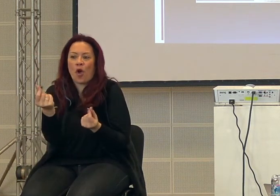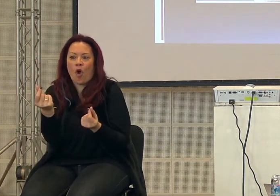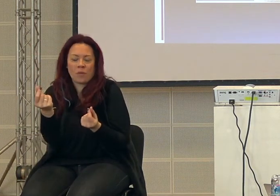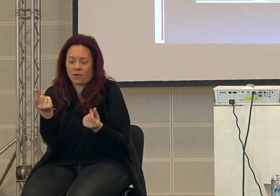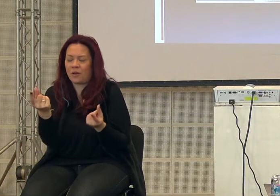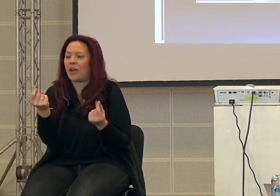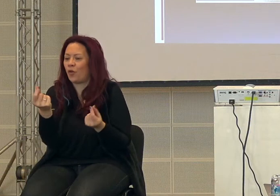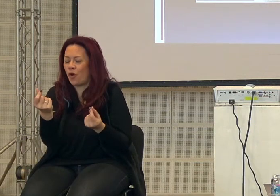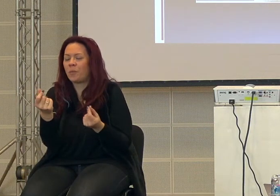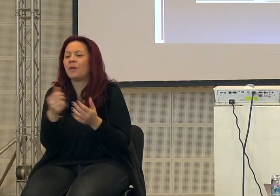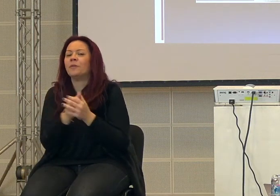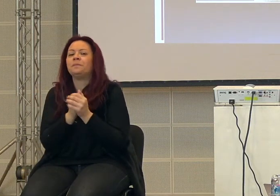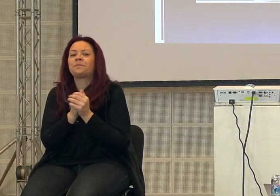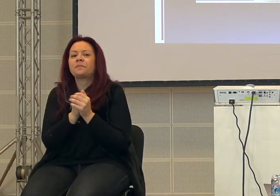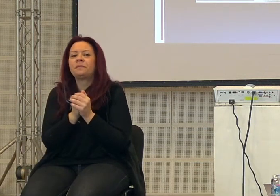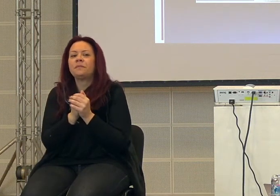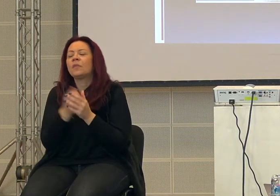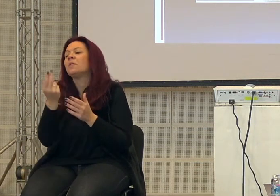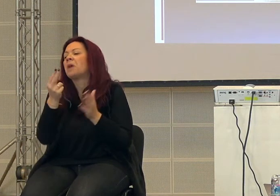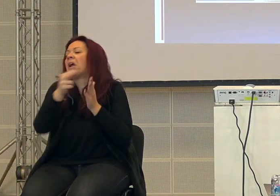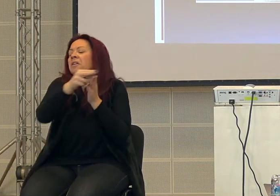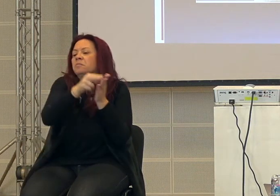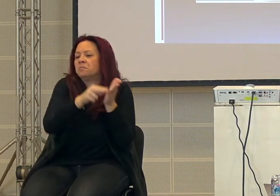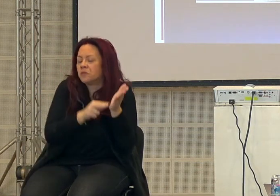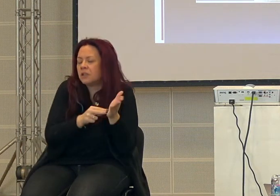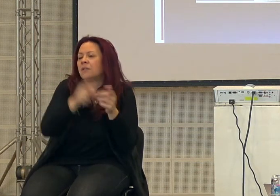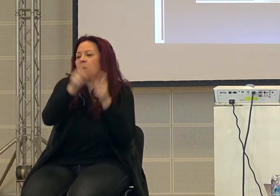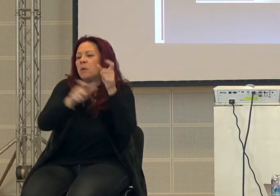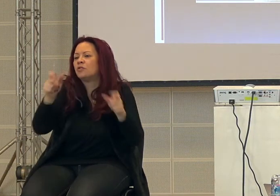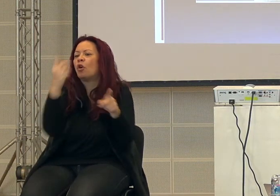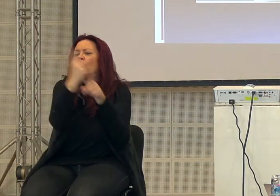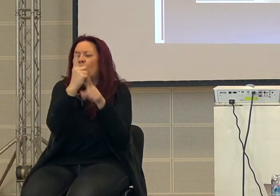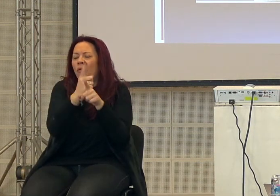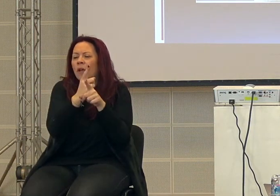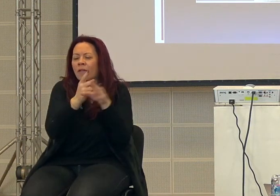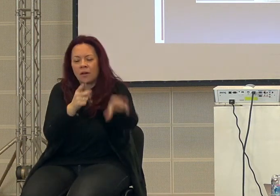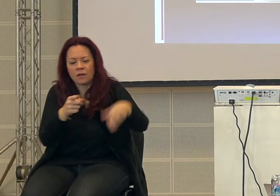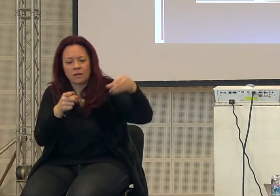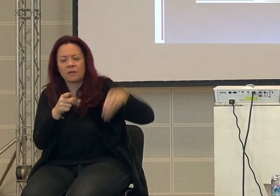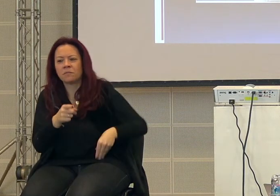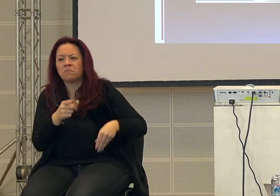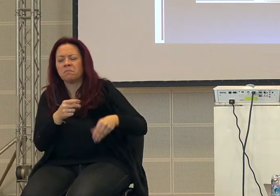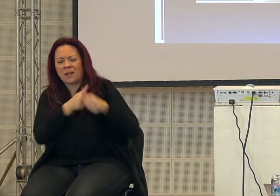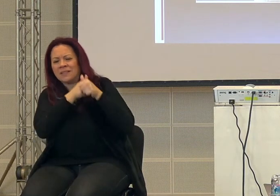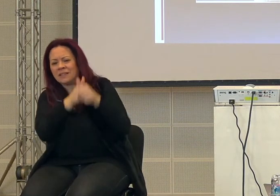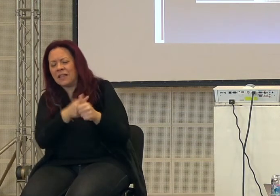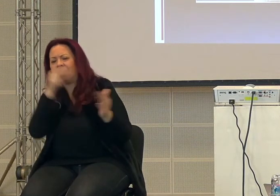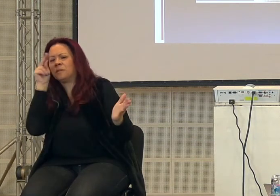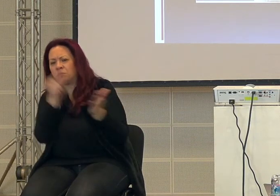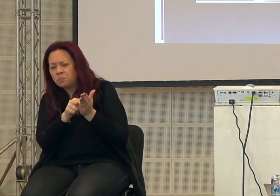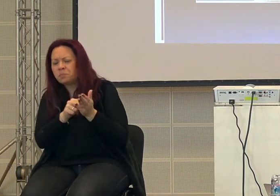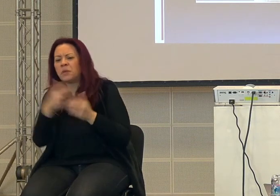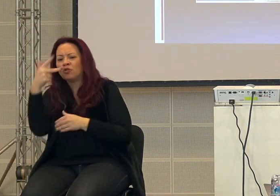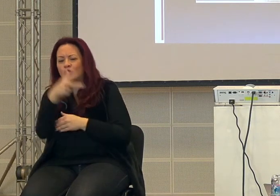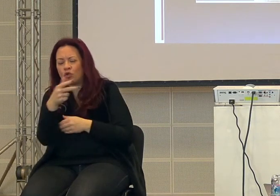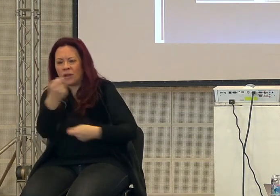evidentemente questi scribi, queste persone dovevano tenere dietro a tutte le transazioni che avvenivano in società